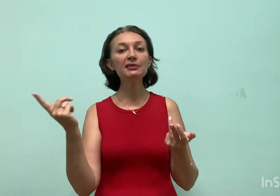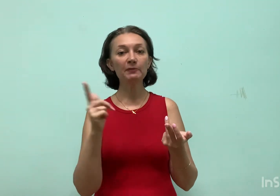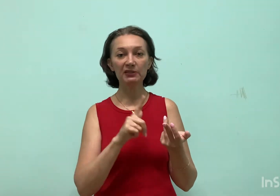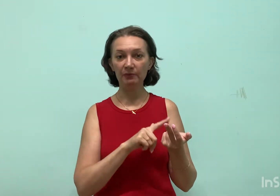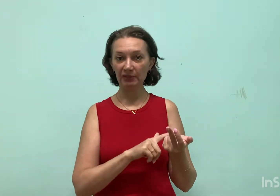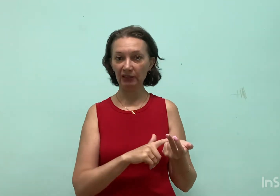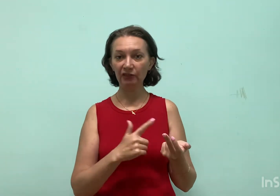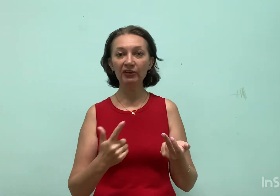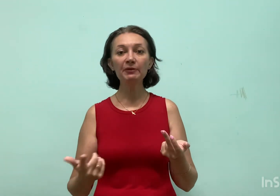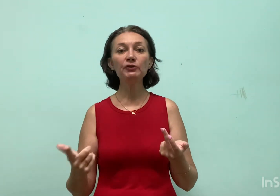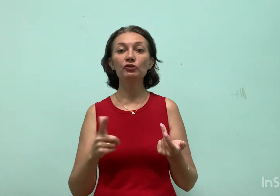Спасибо за это время.